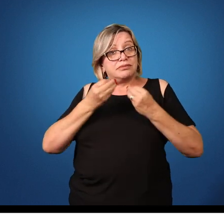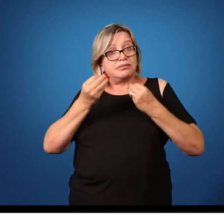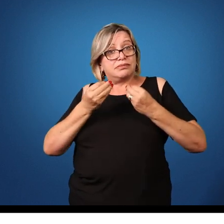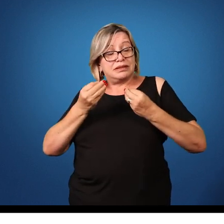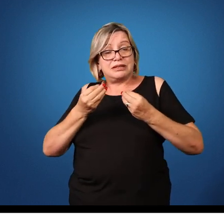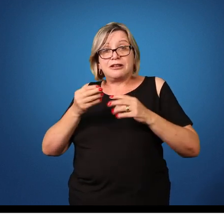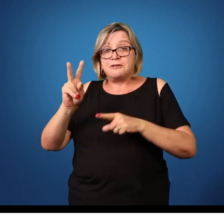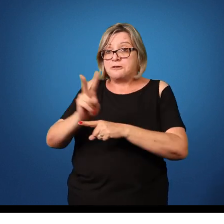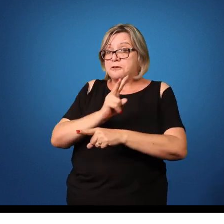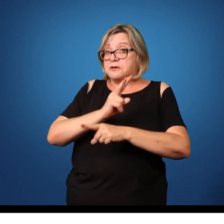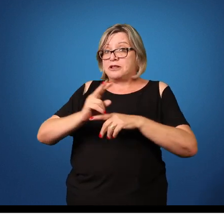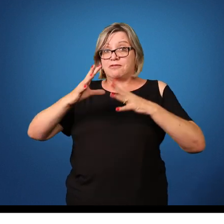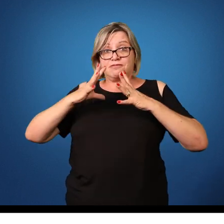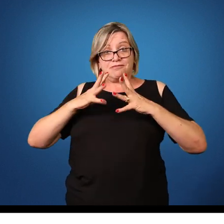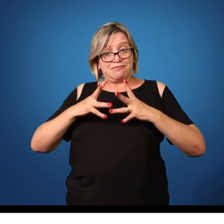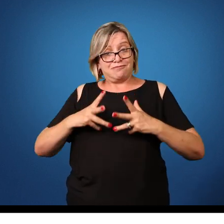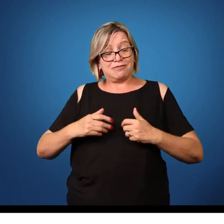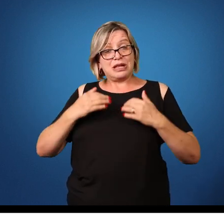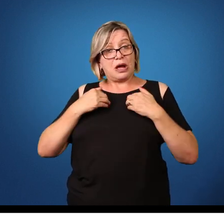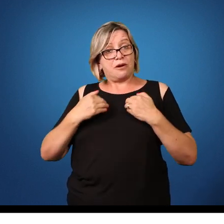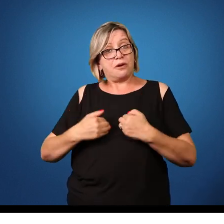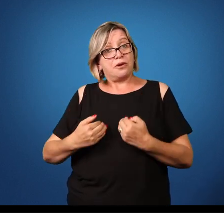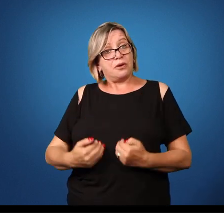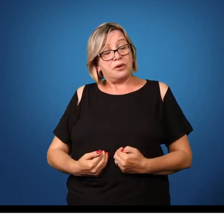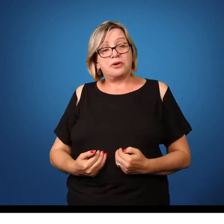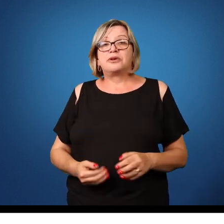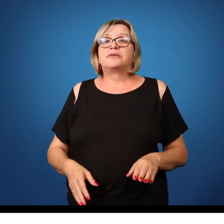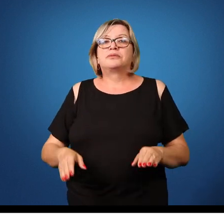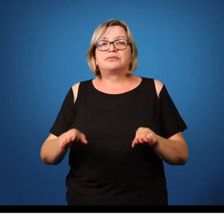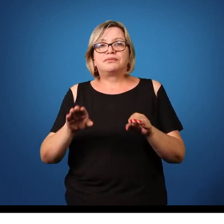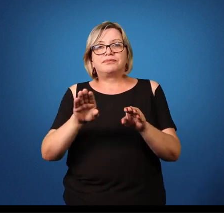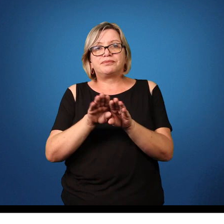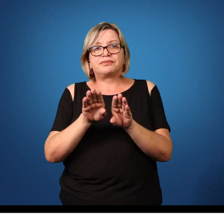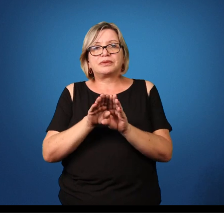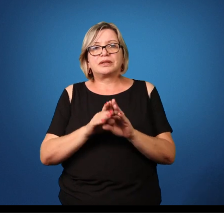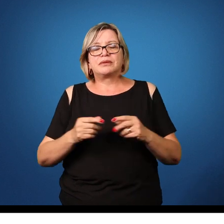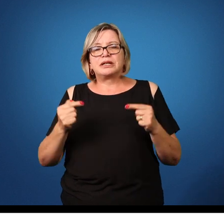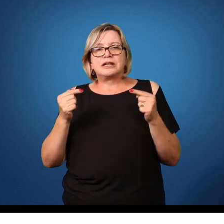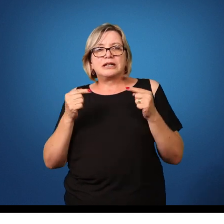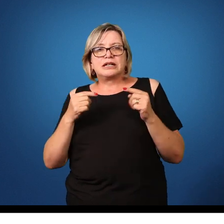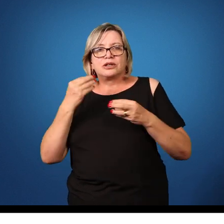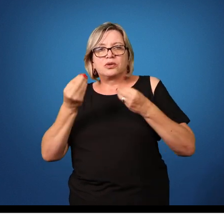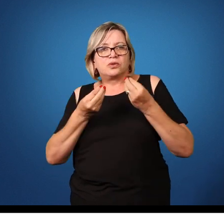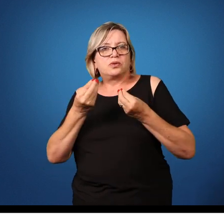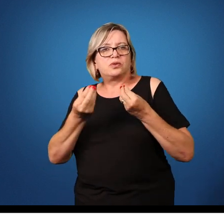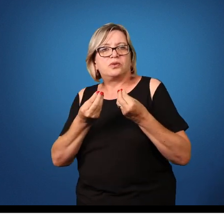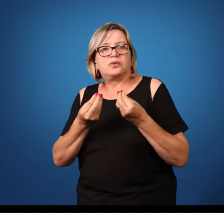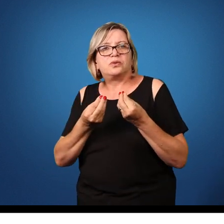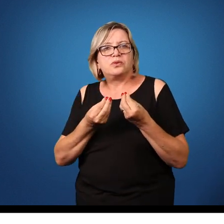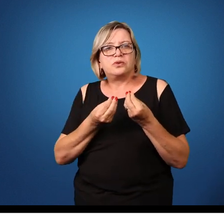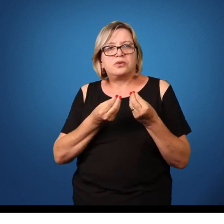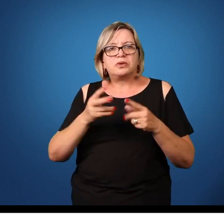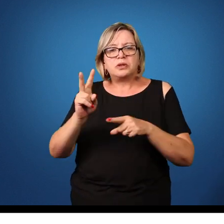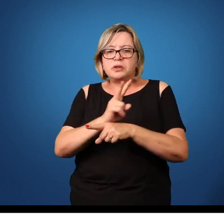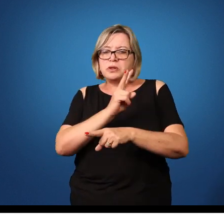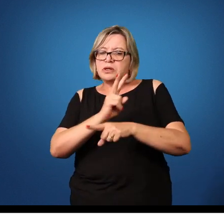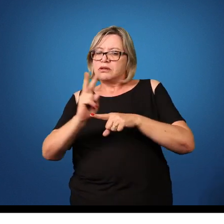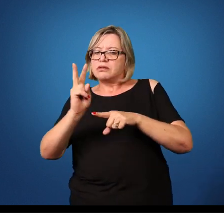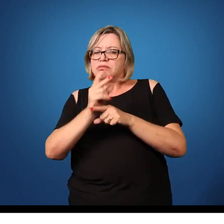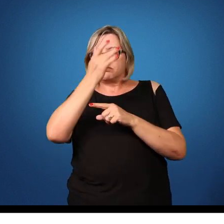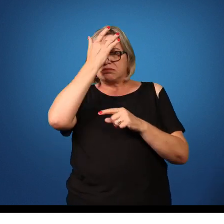sanitária, higiene pessoal, temos questões relacionadas ao tratamento de indivíduos que